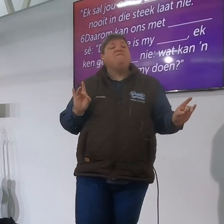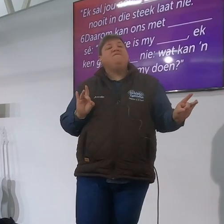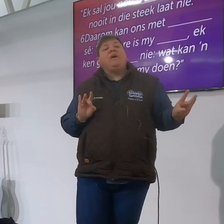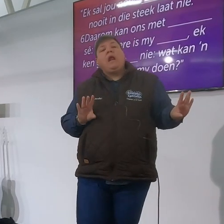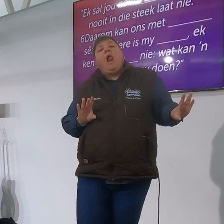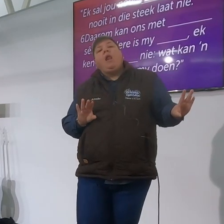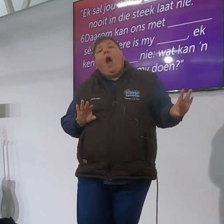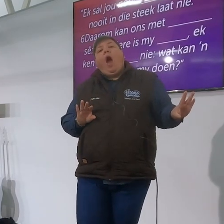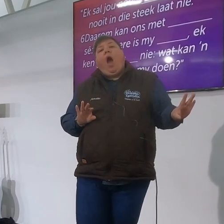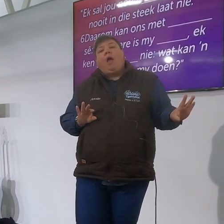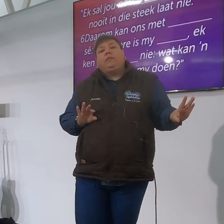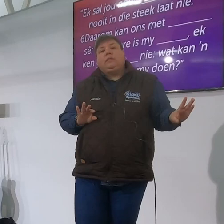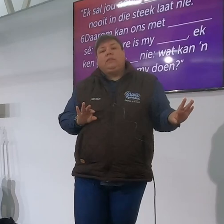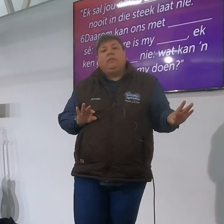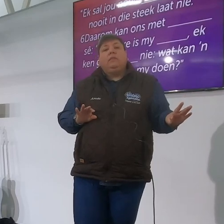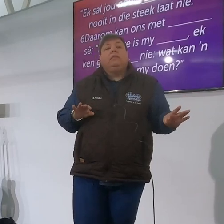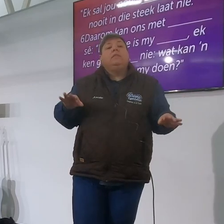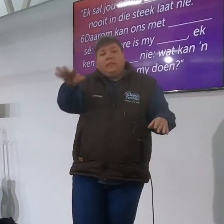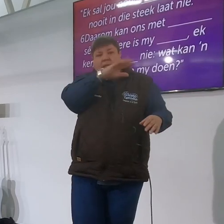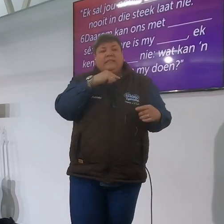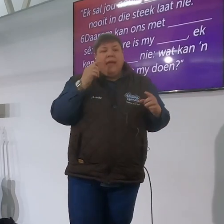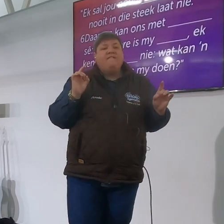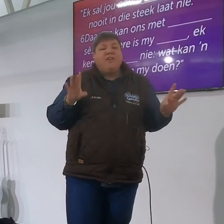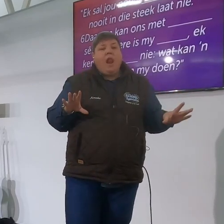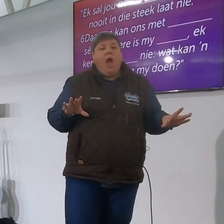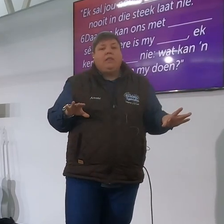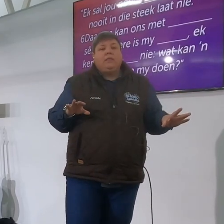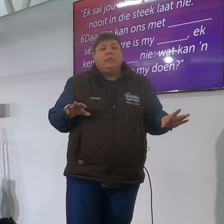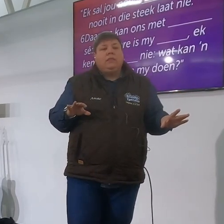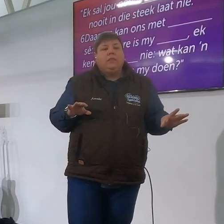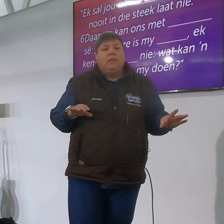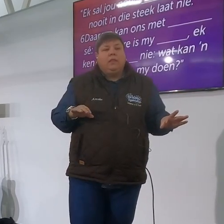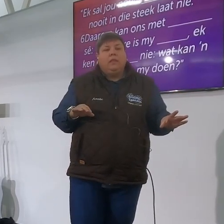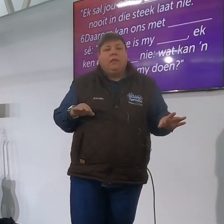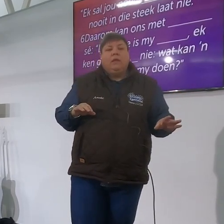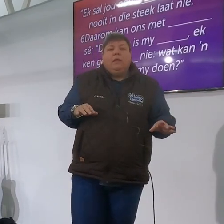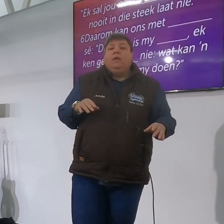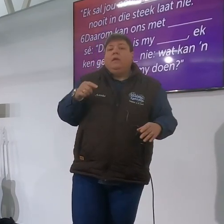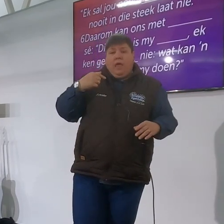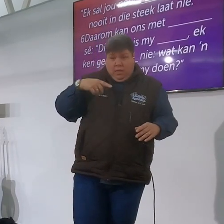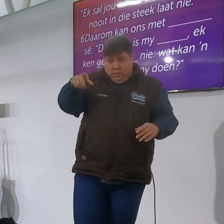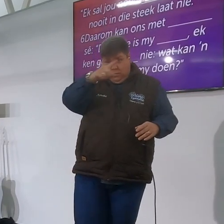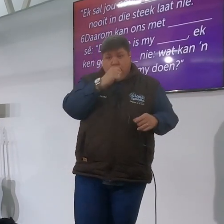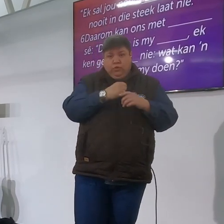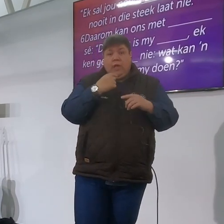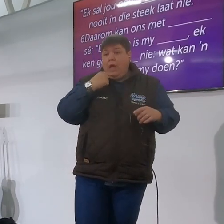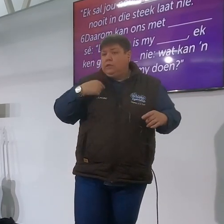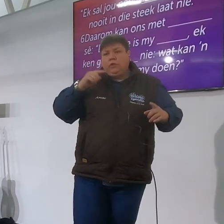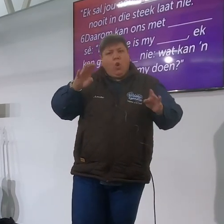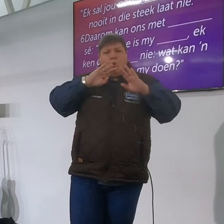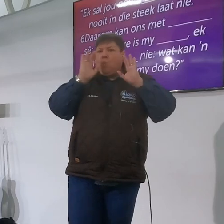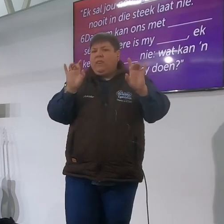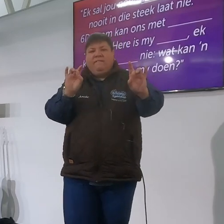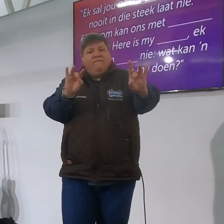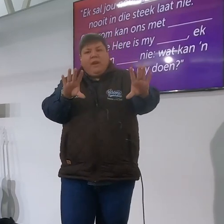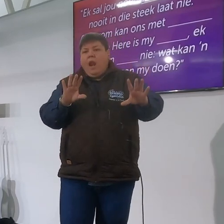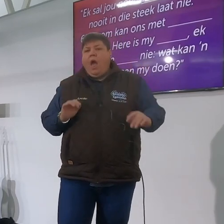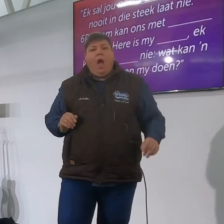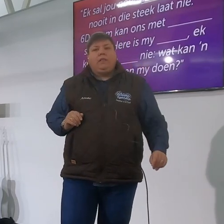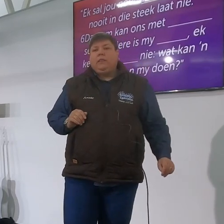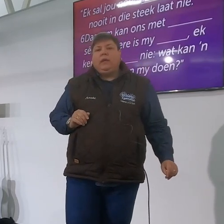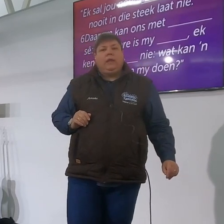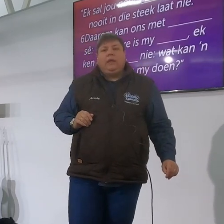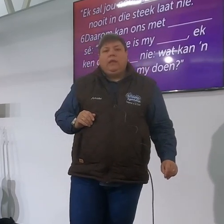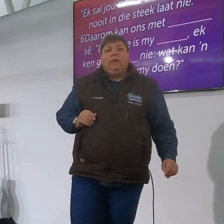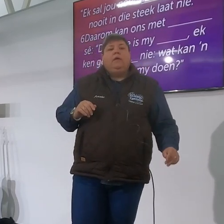verlaat kan ek verlaat hoor ek sal jou nooit verlaat nie en ek sal jou nooit in die steek laat